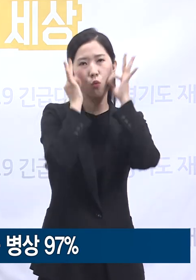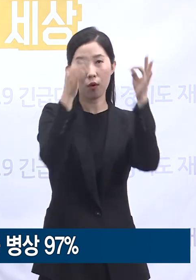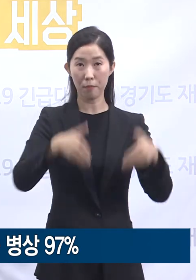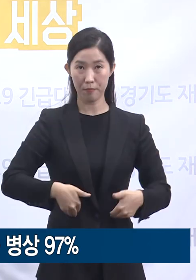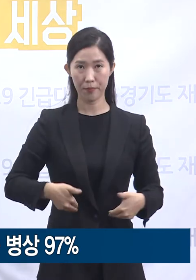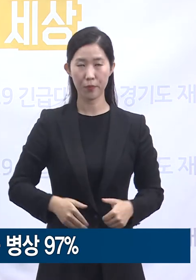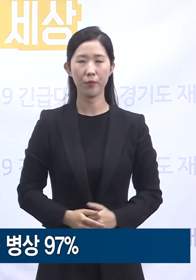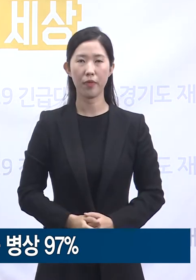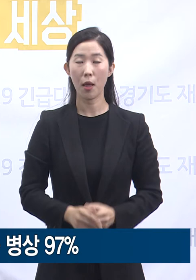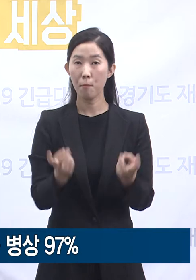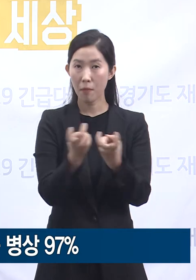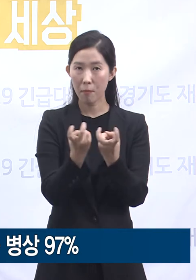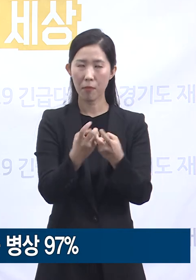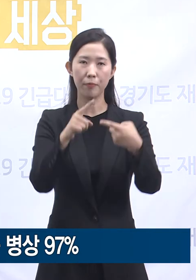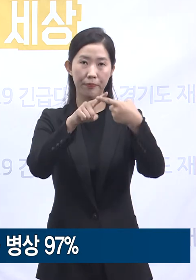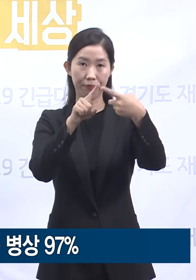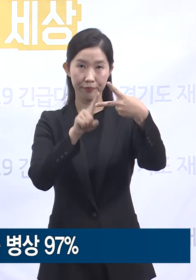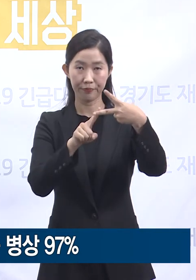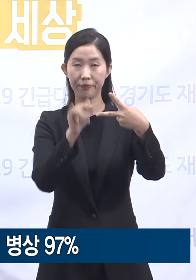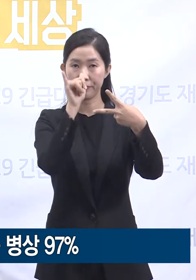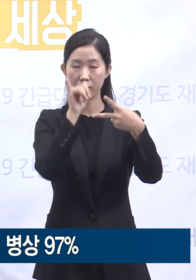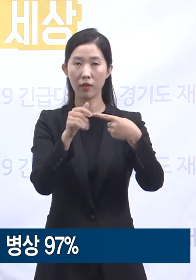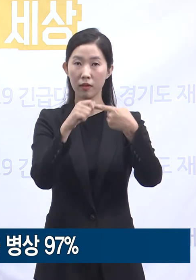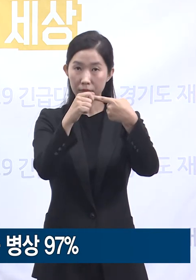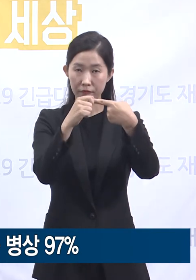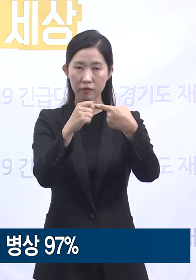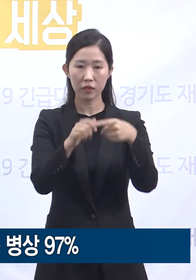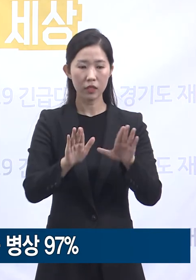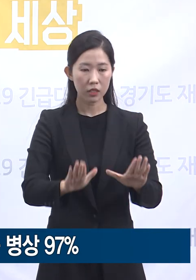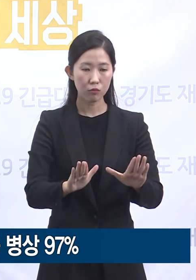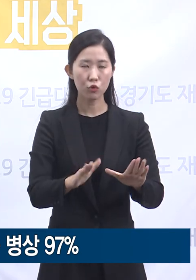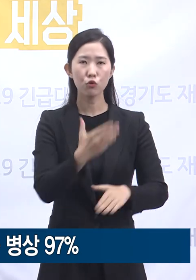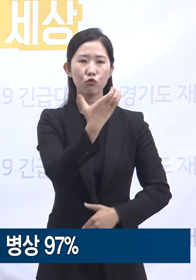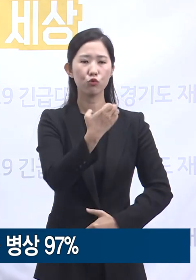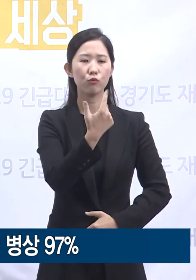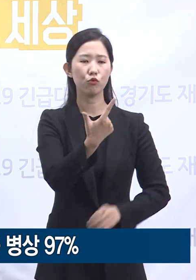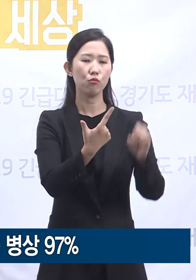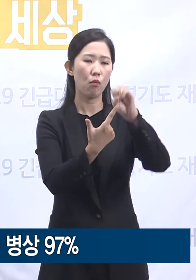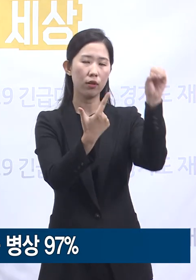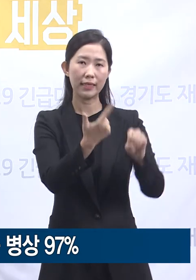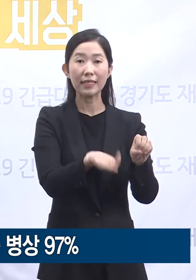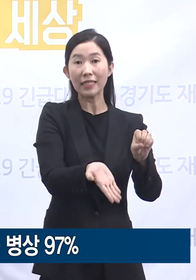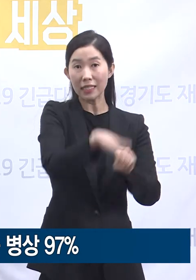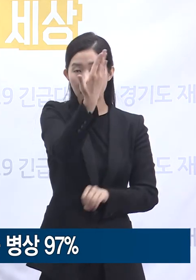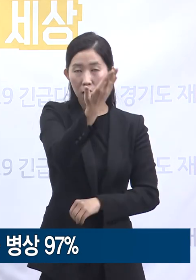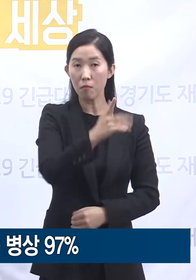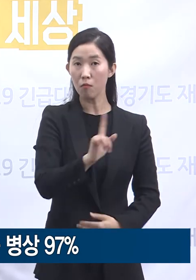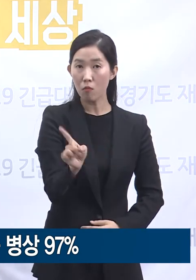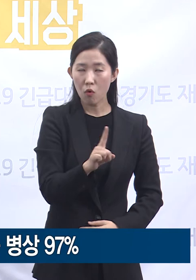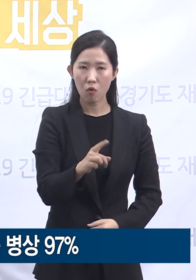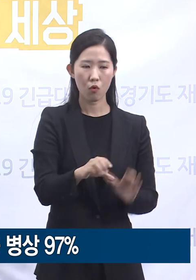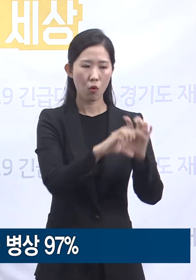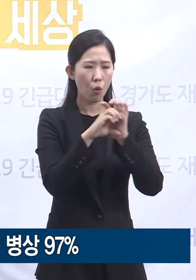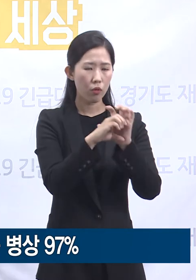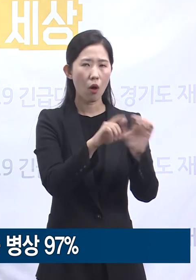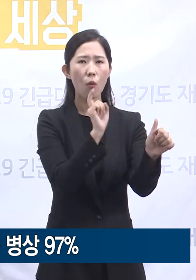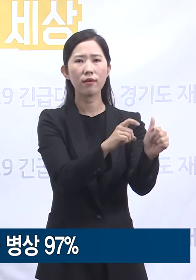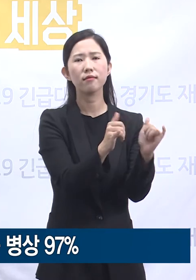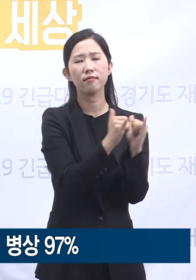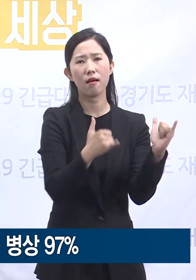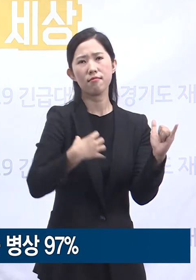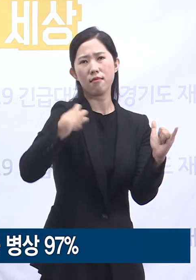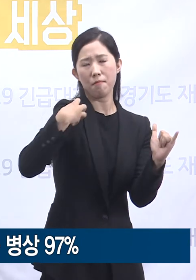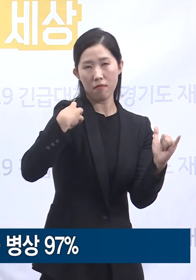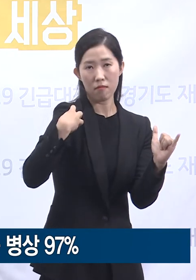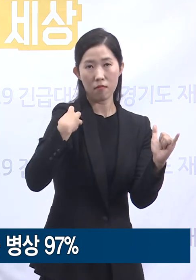하나는 현재 96% 이상의 코로나 확진자를 감당하고 있는 경기도 내 공공병원들이